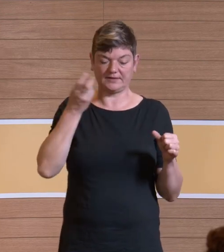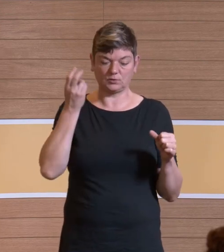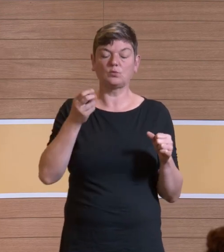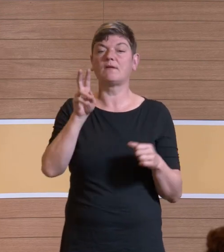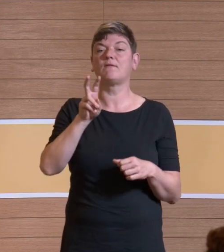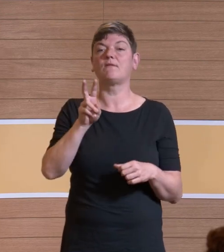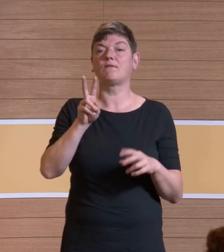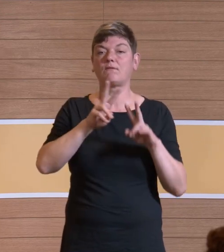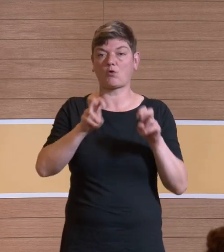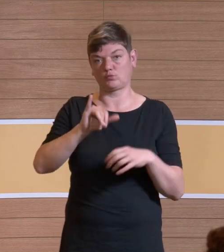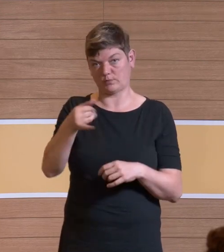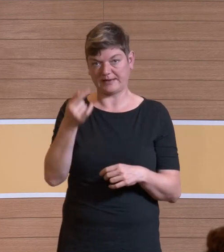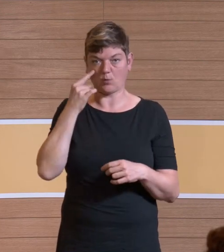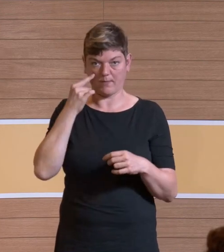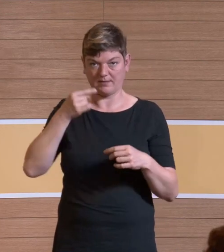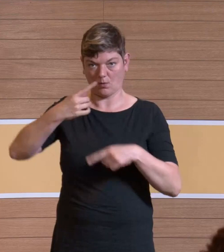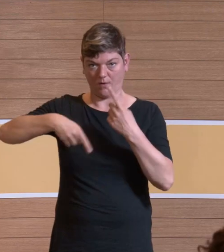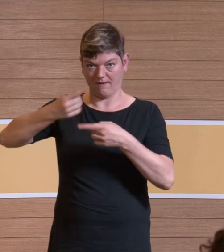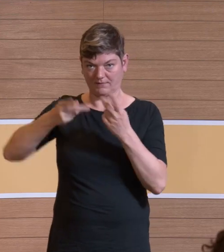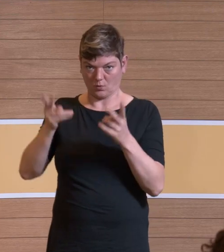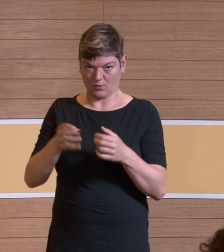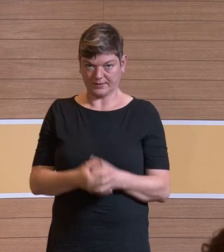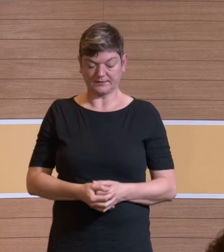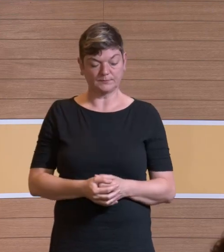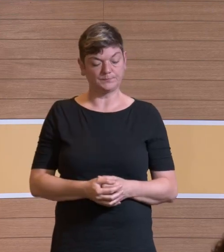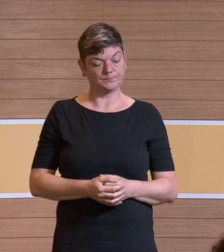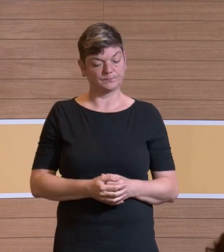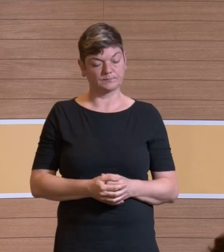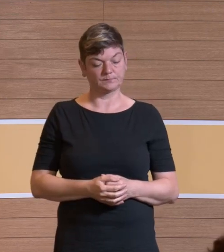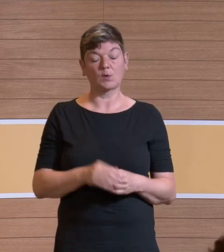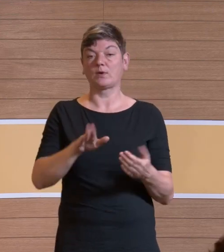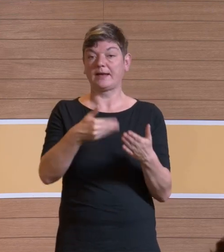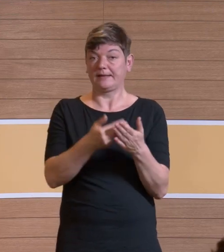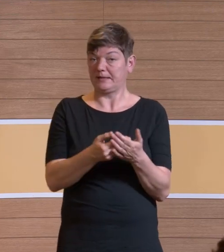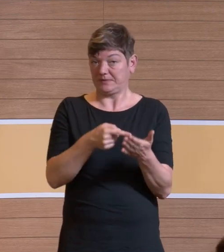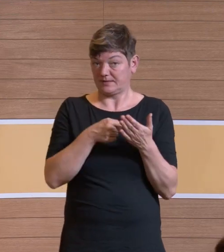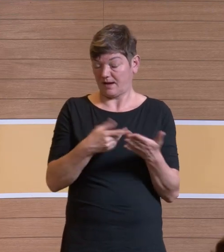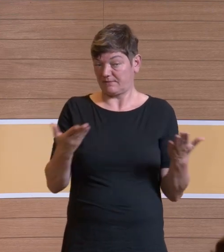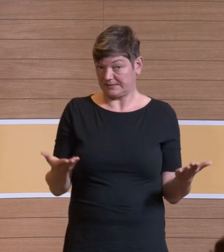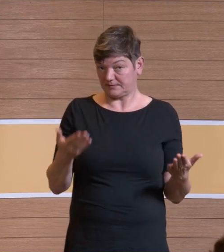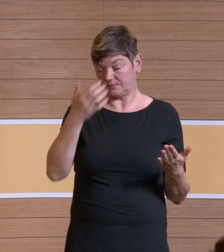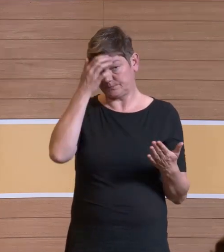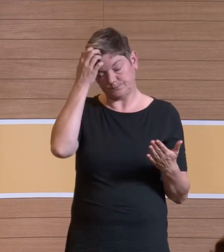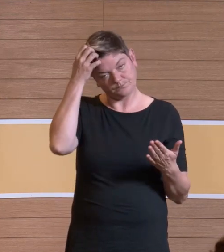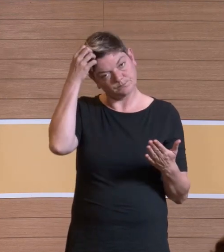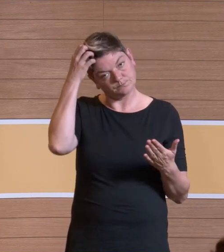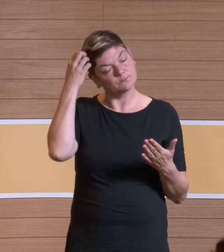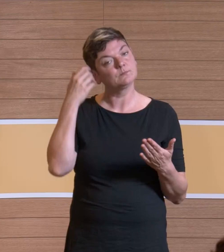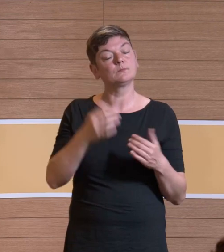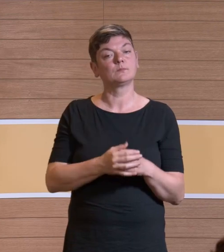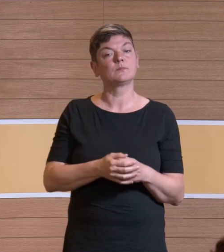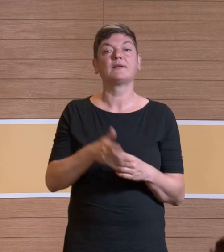Forschungsprojekt, das bei uns läuft. Und was wir sehen, ist jetzt, wenn man ungefähr eine Größenordnung von